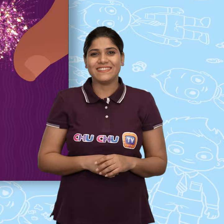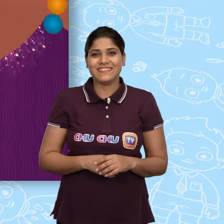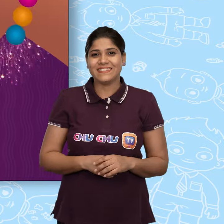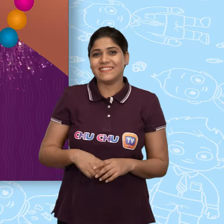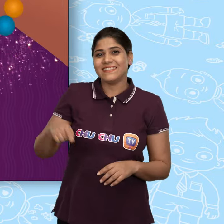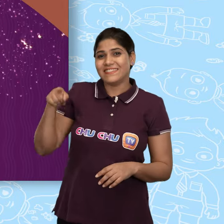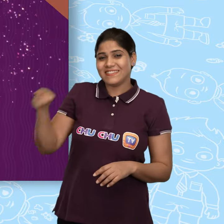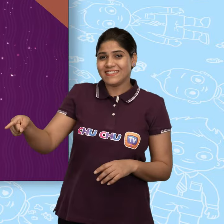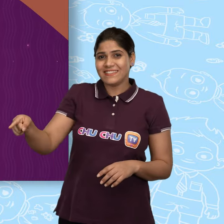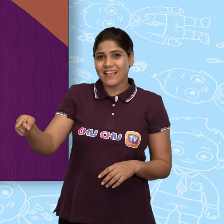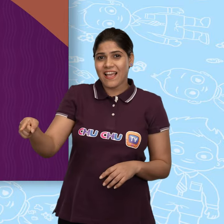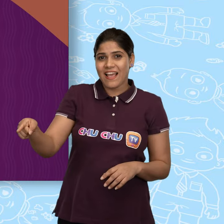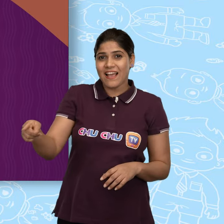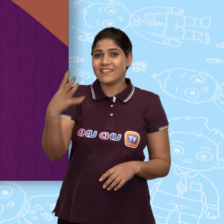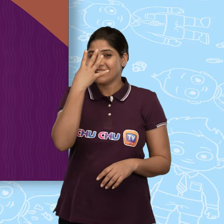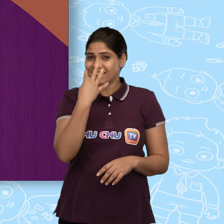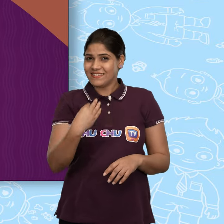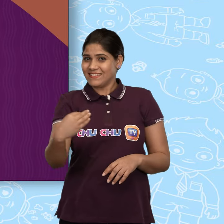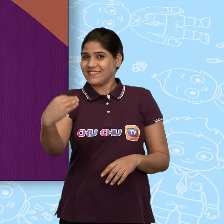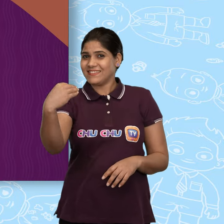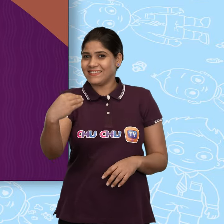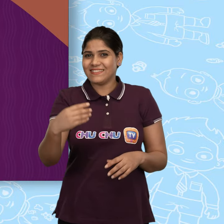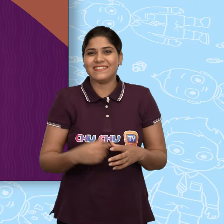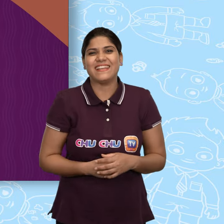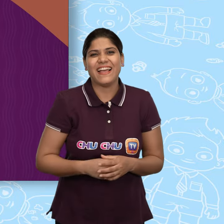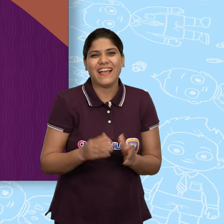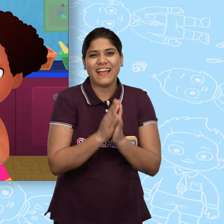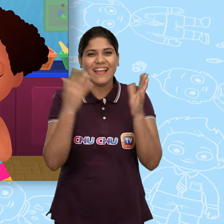ये है एक हाथी ये